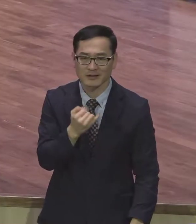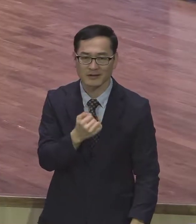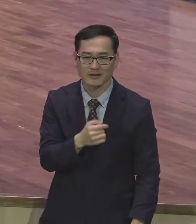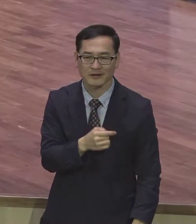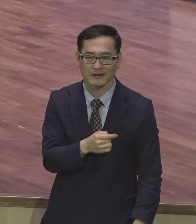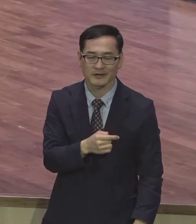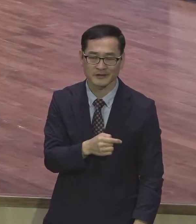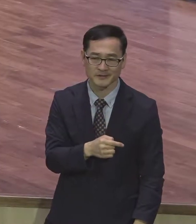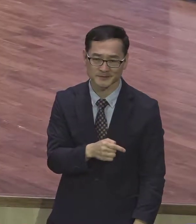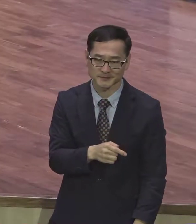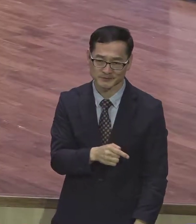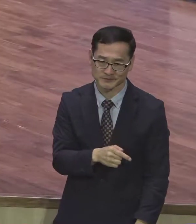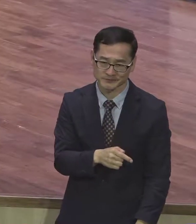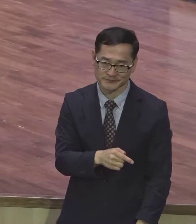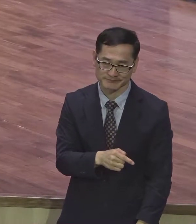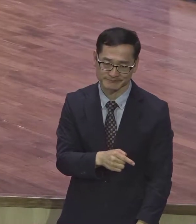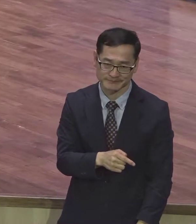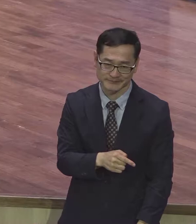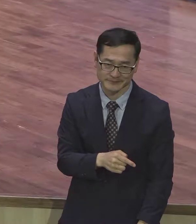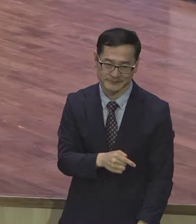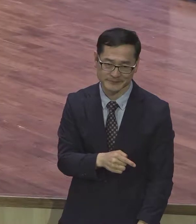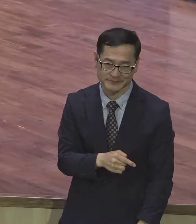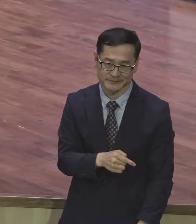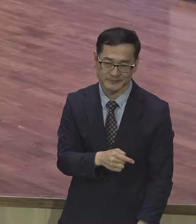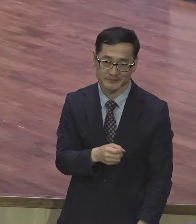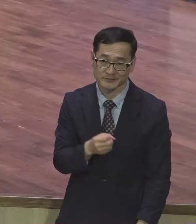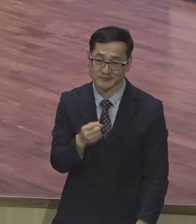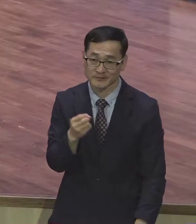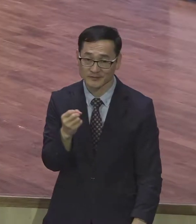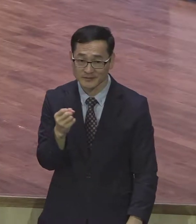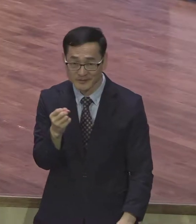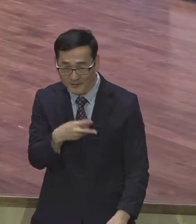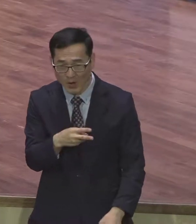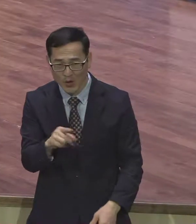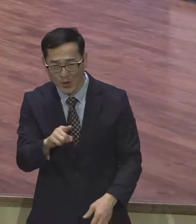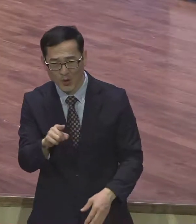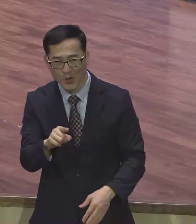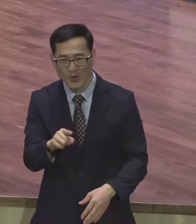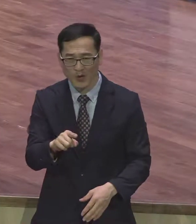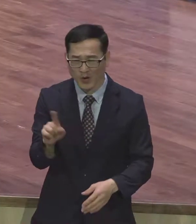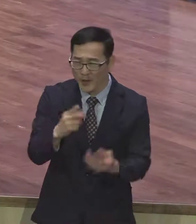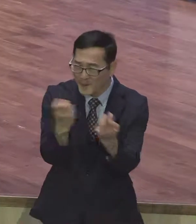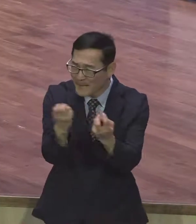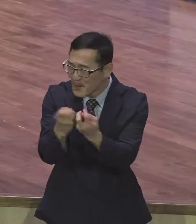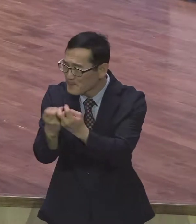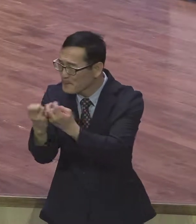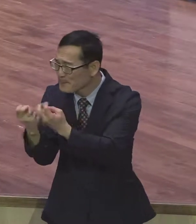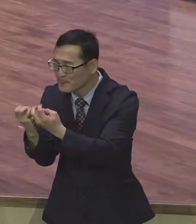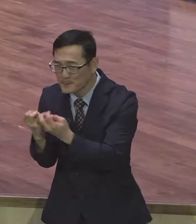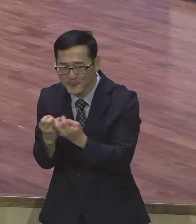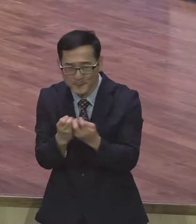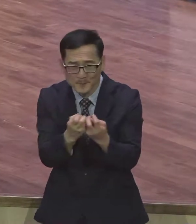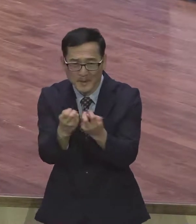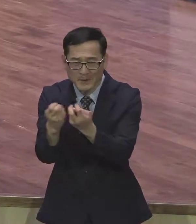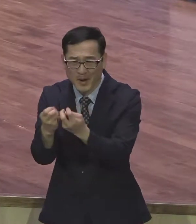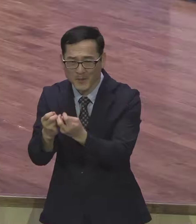그러면 무엇이냐 그 치료로 하나 참으로 하나 무슨 방도로 하든지 전파되는 것은 그리스도니 이로써 나는